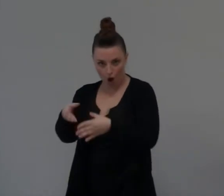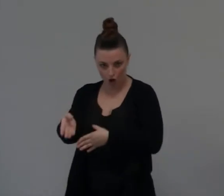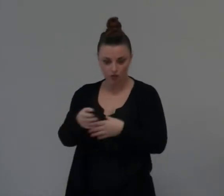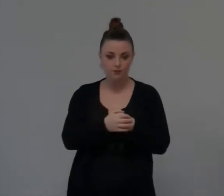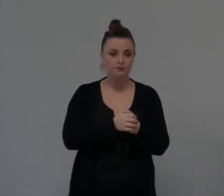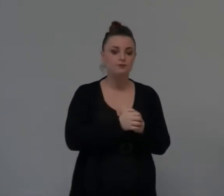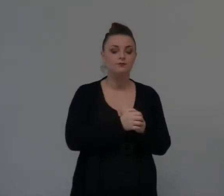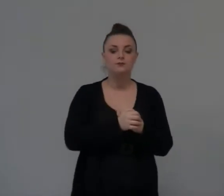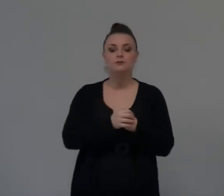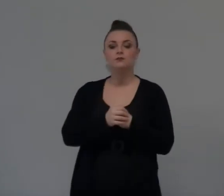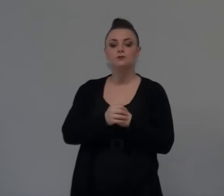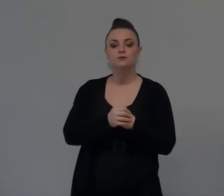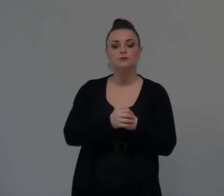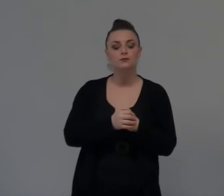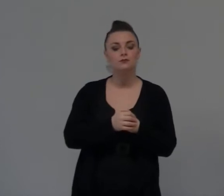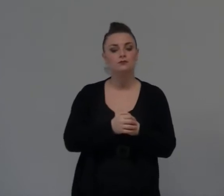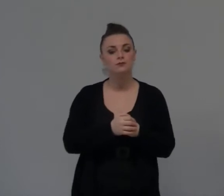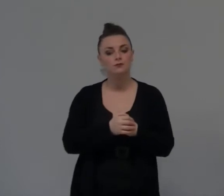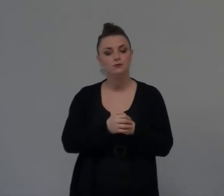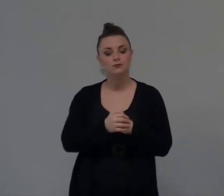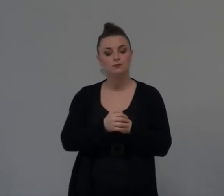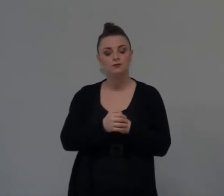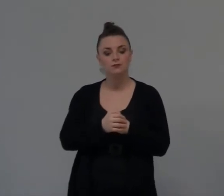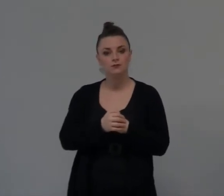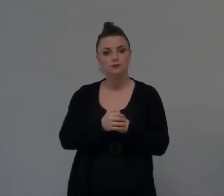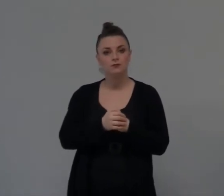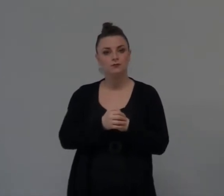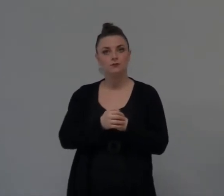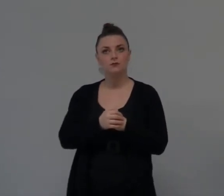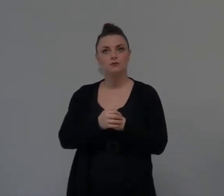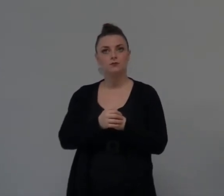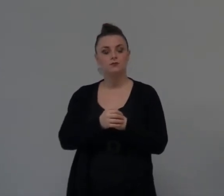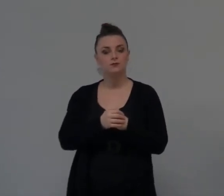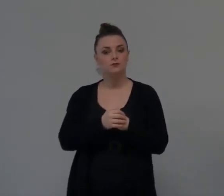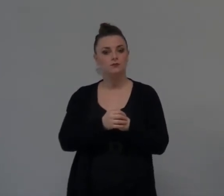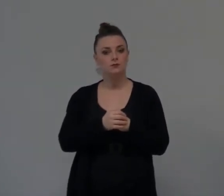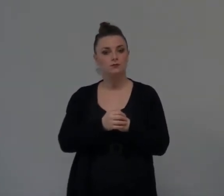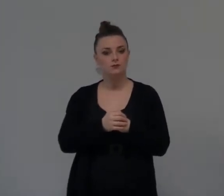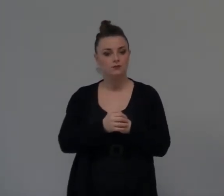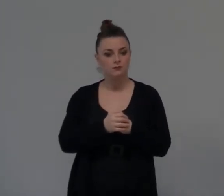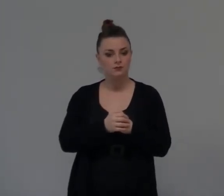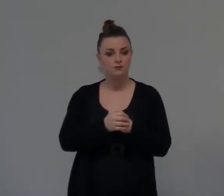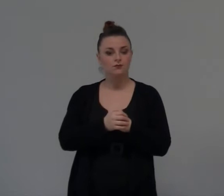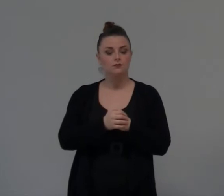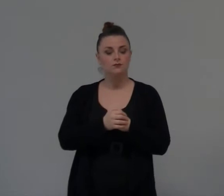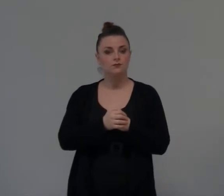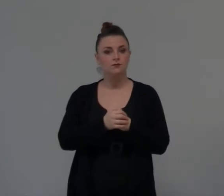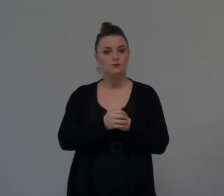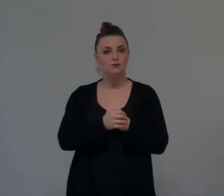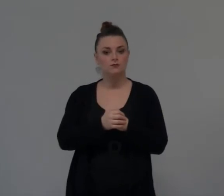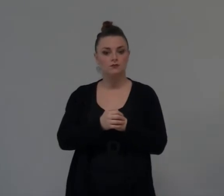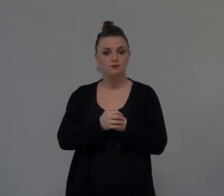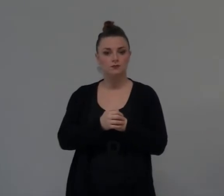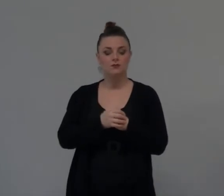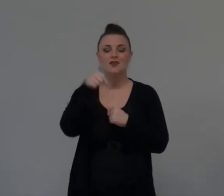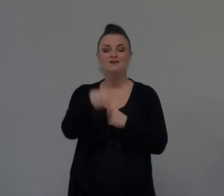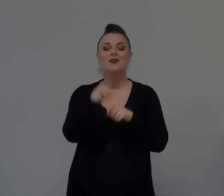a Naomi, che come si svolgerà e dove si svolgerà. Questo è un